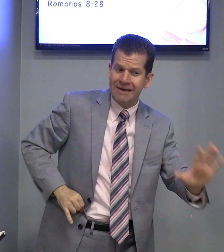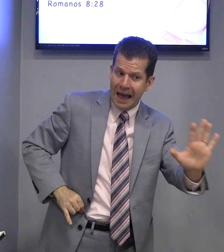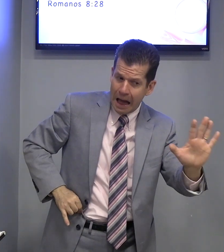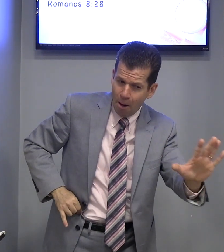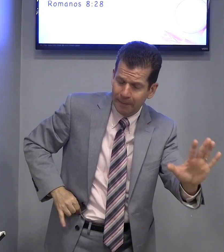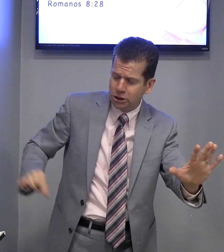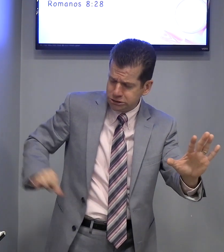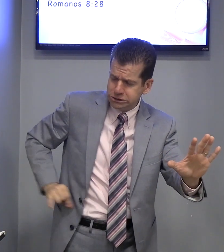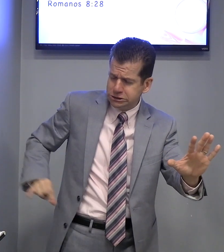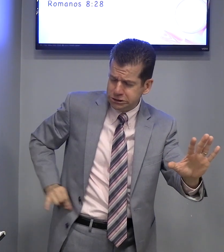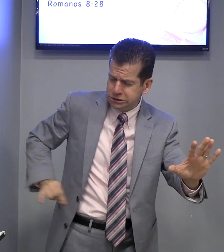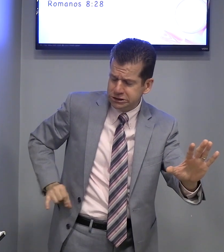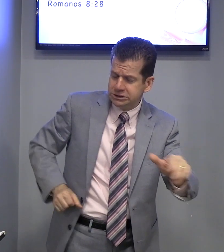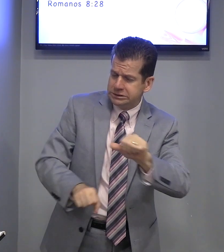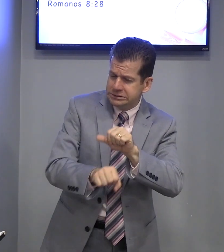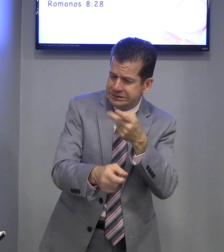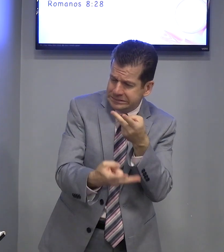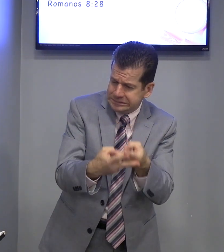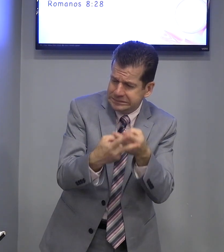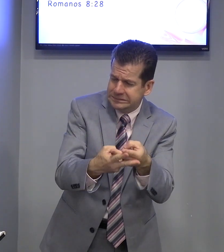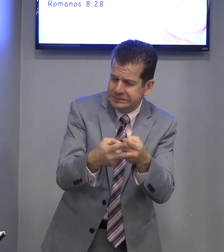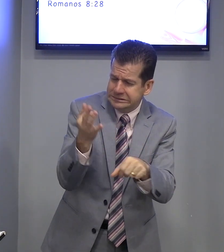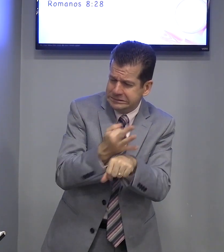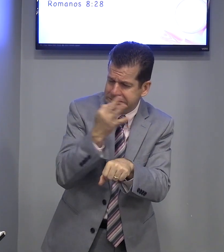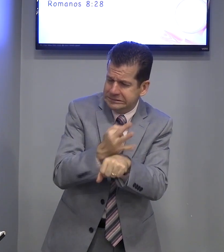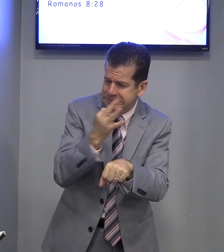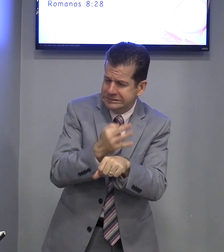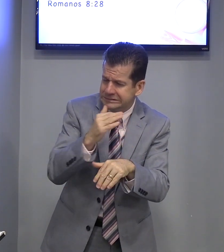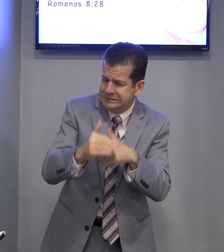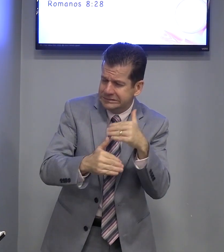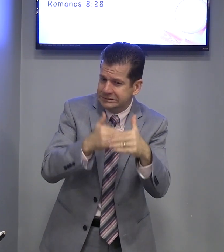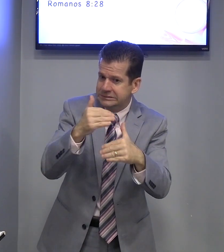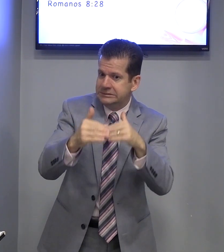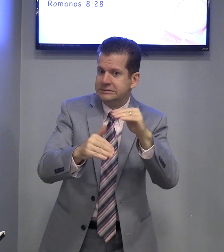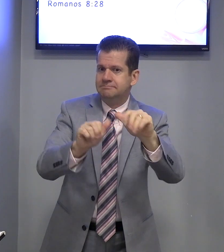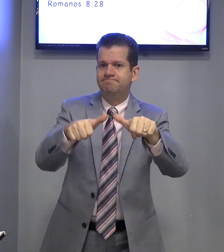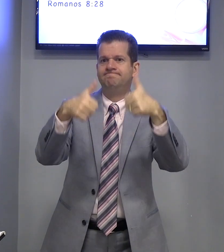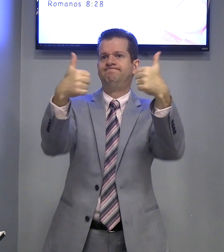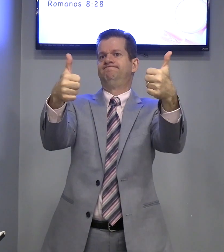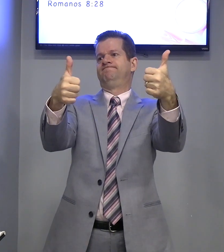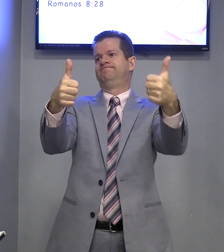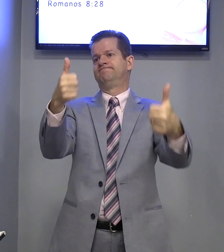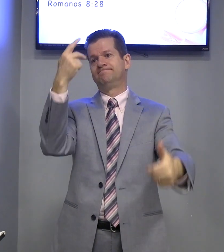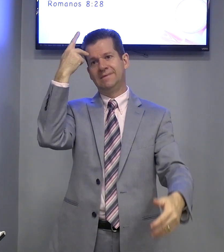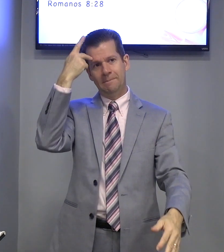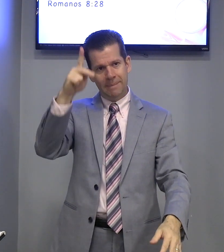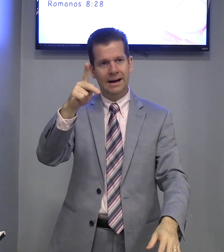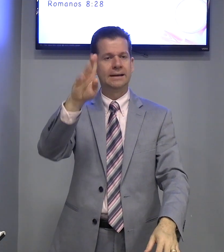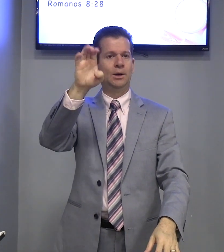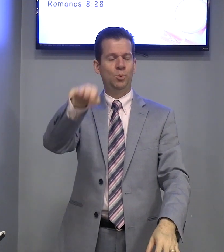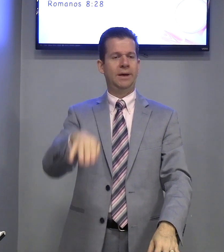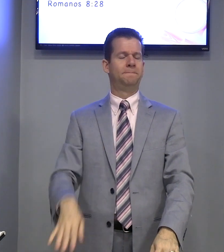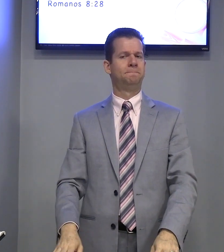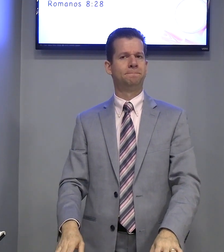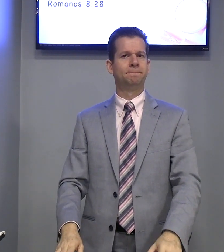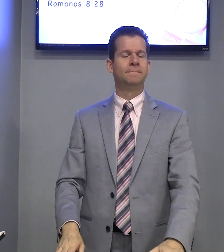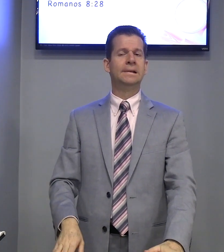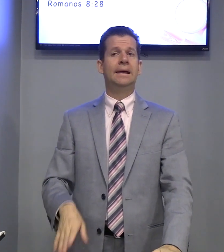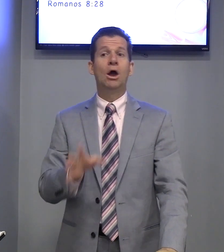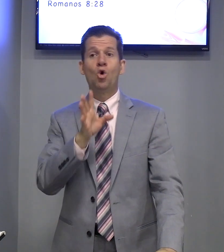calma. É para o bem. É